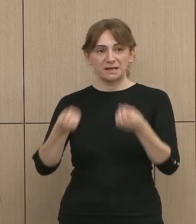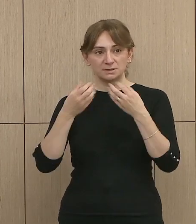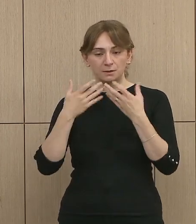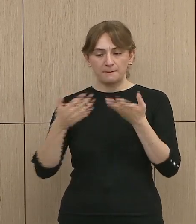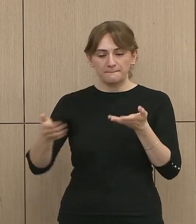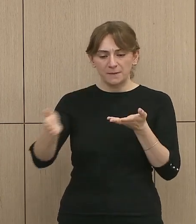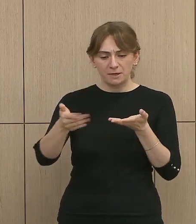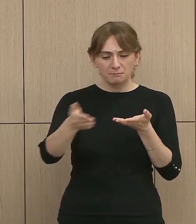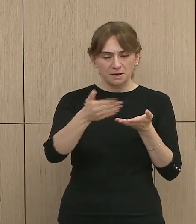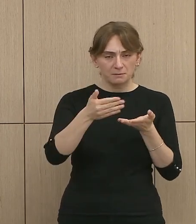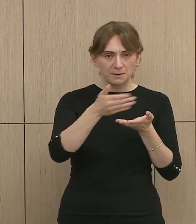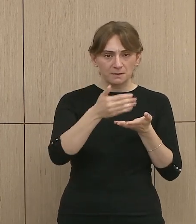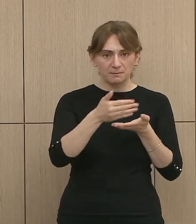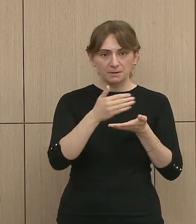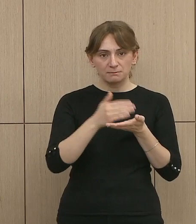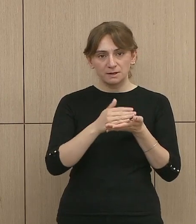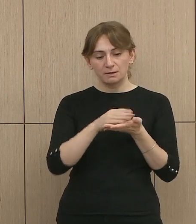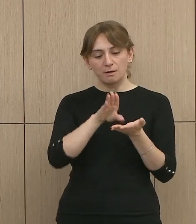Djeshme,